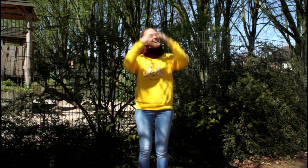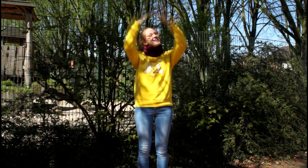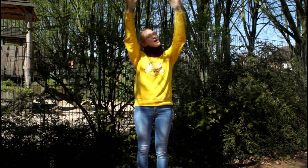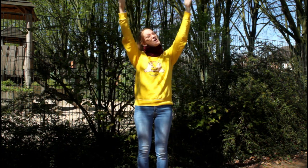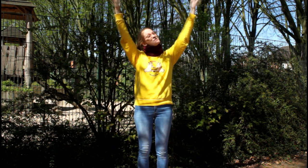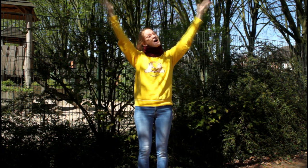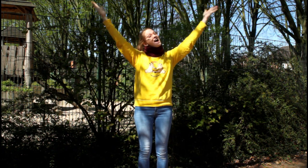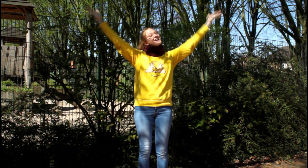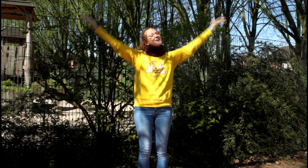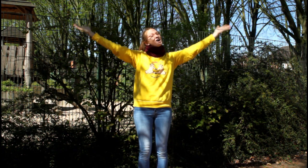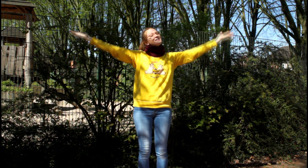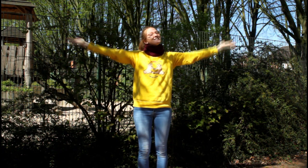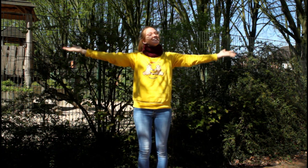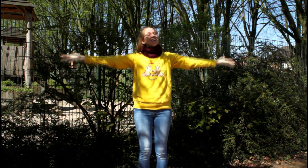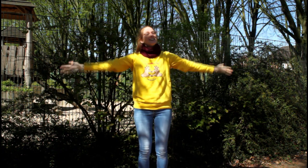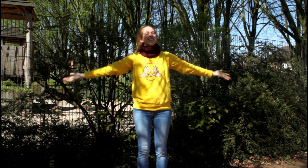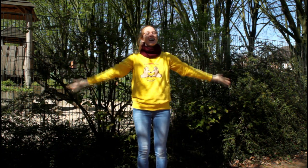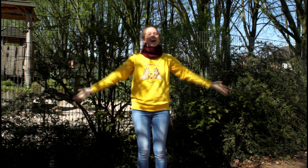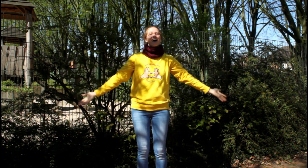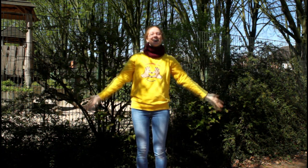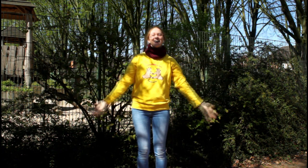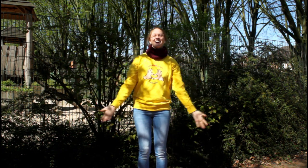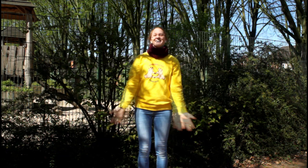wir loben Gott den Herrn.